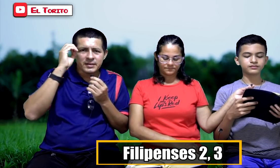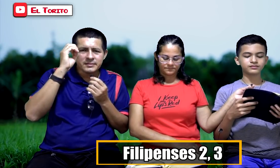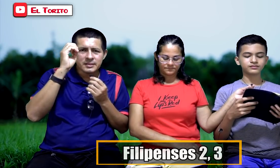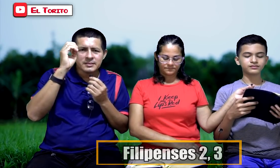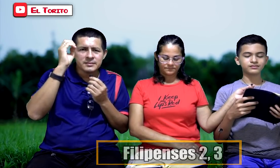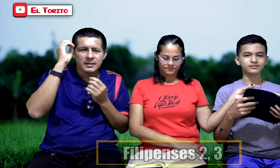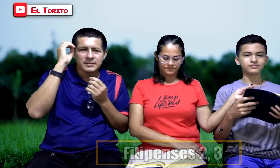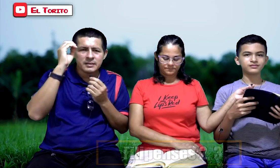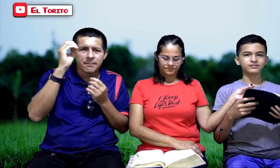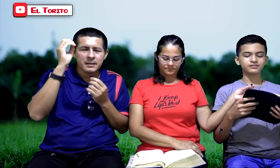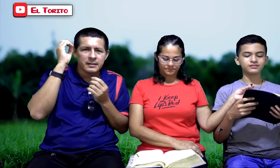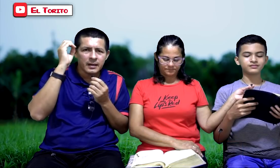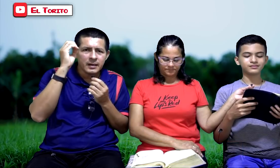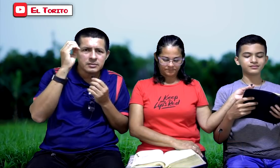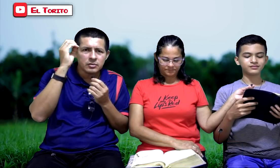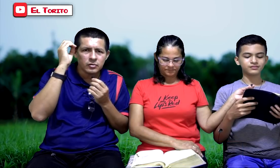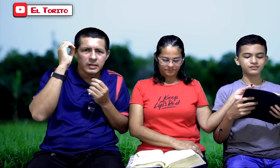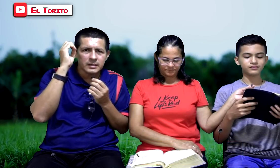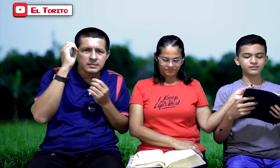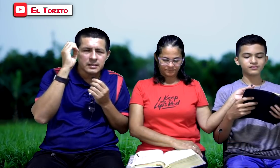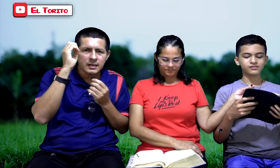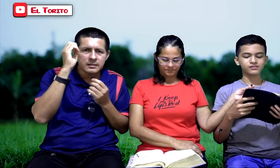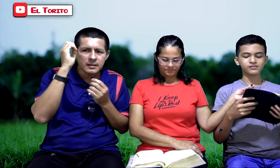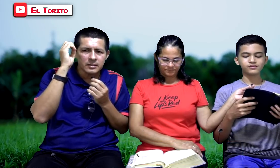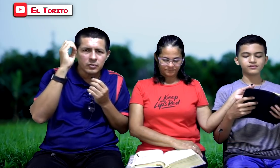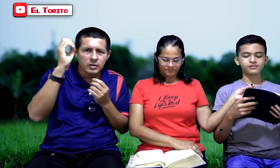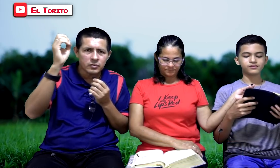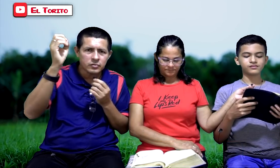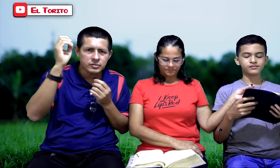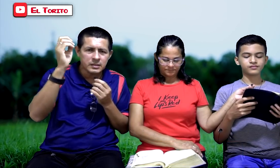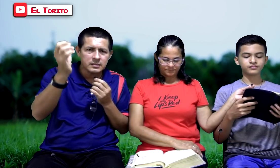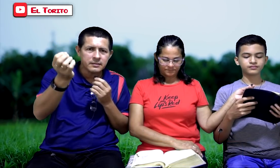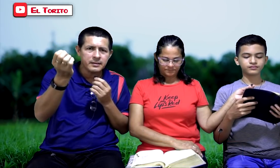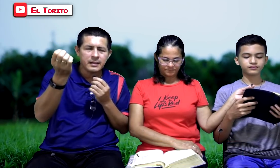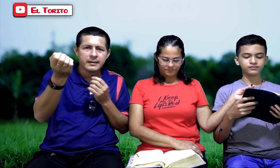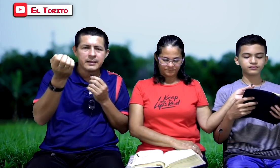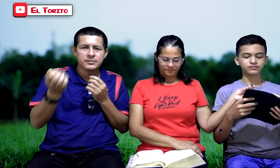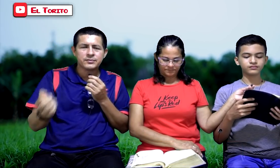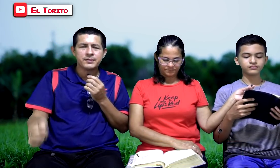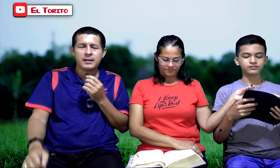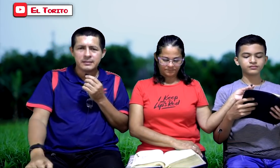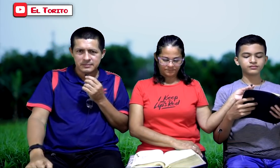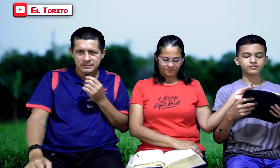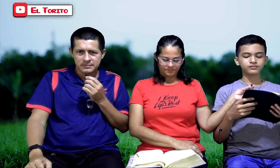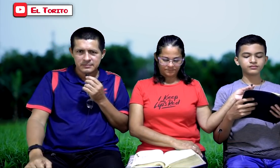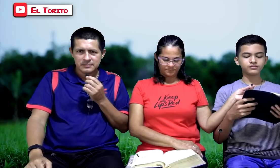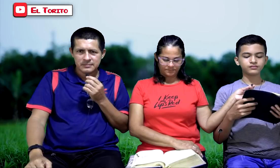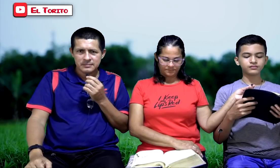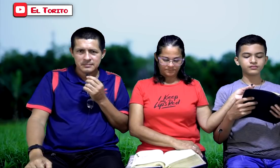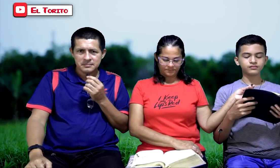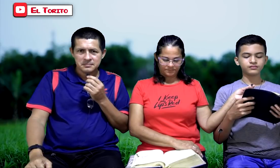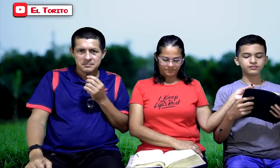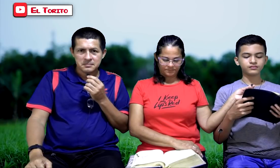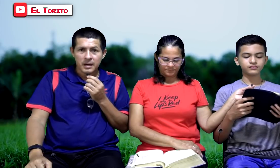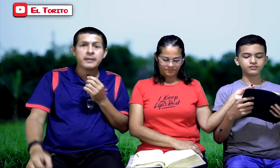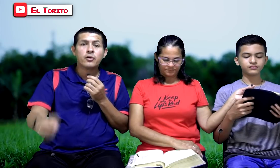Concéntrense y sepan qué es lo que están dando a conocer a través de las redes sociales. Hay